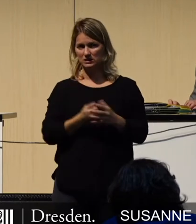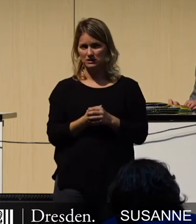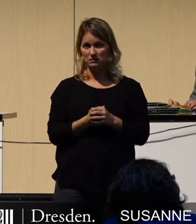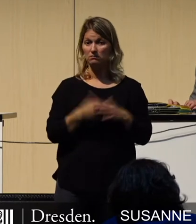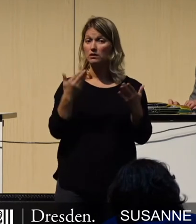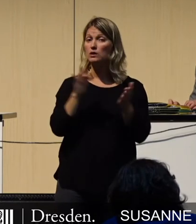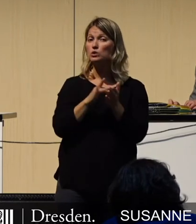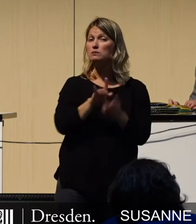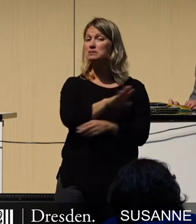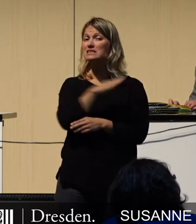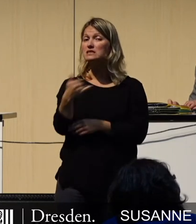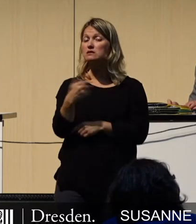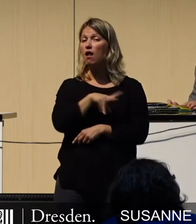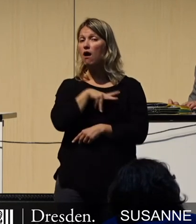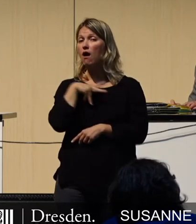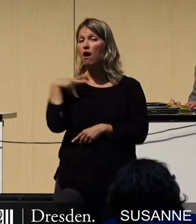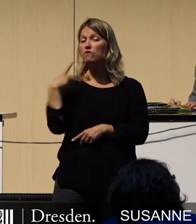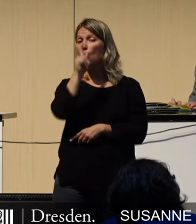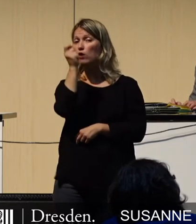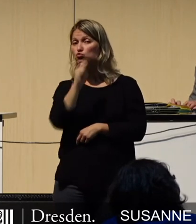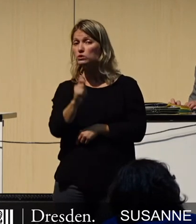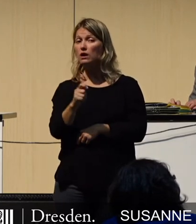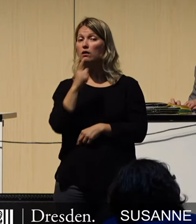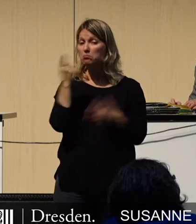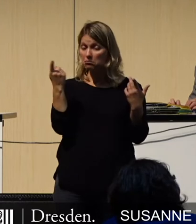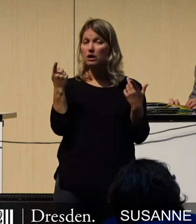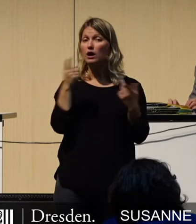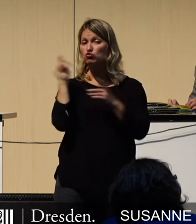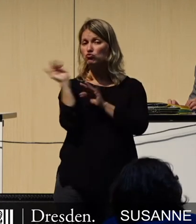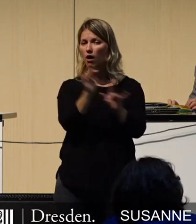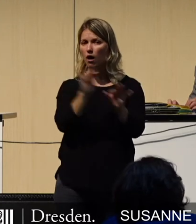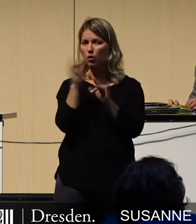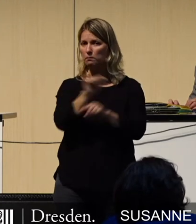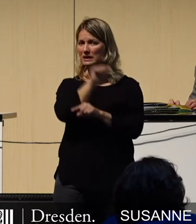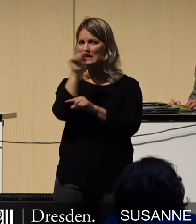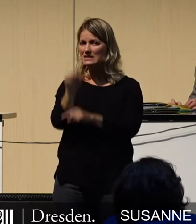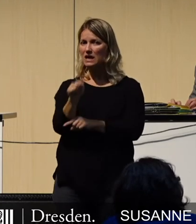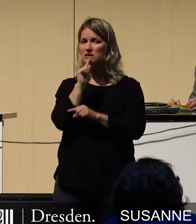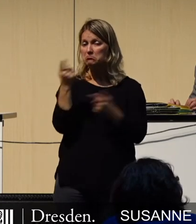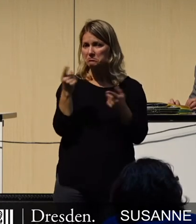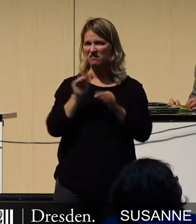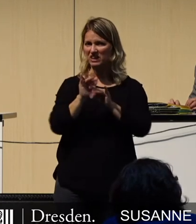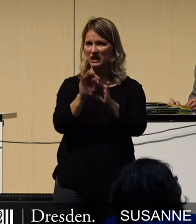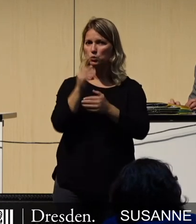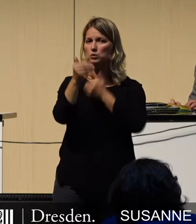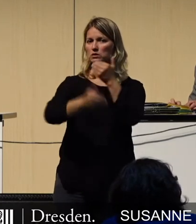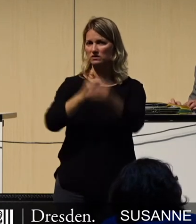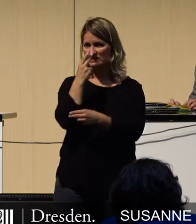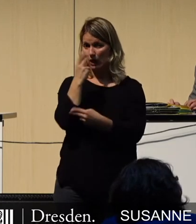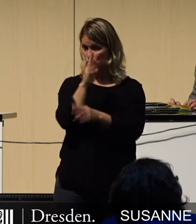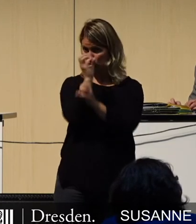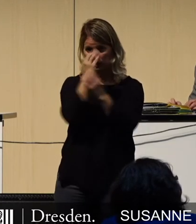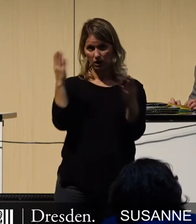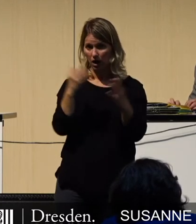fundierte Langzeitstudie über die Wirkung dieser extrem kurzwelligen Strahlung. All diesen Initiativen ist eines